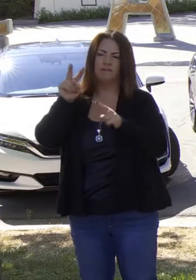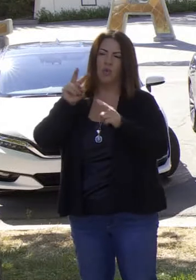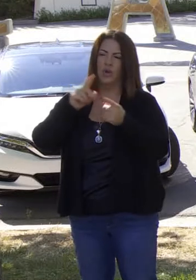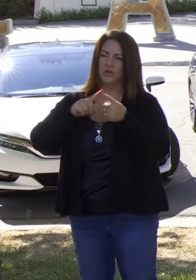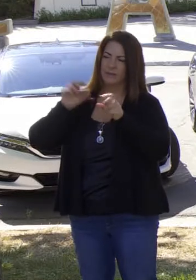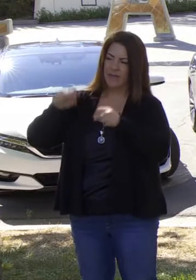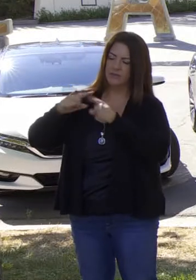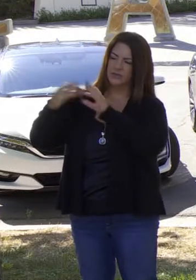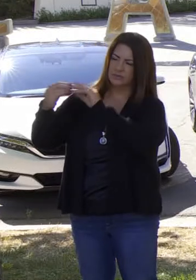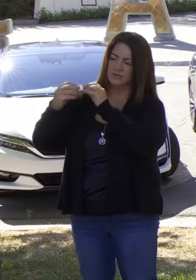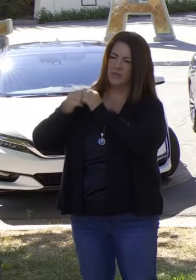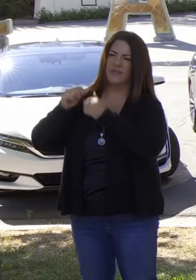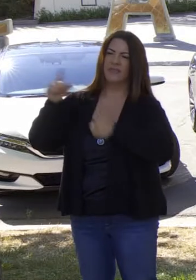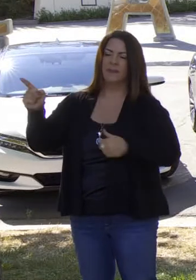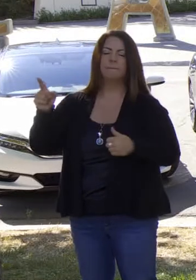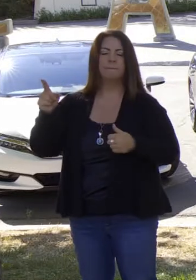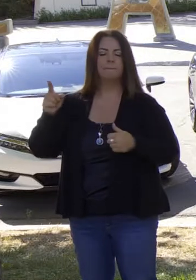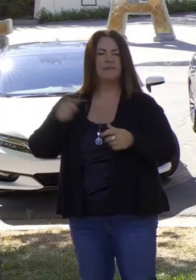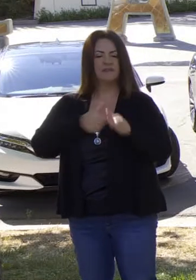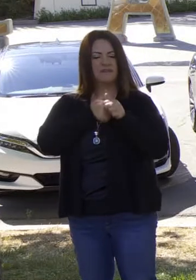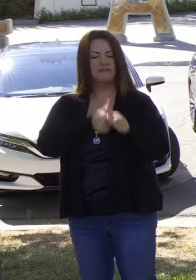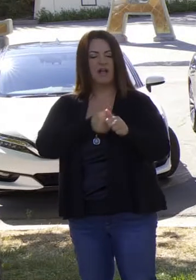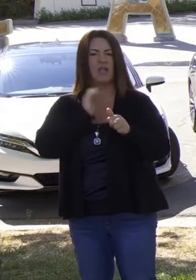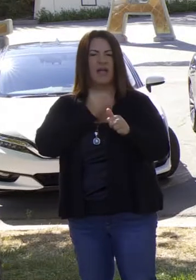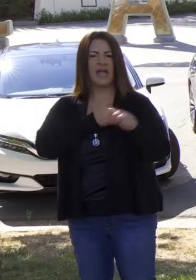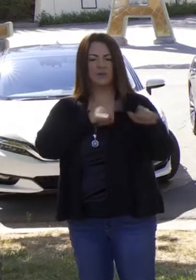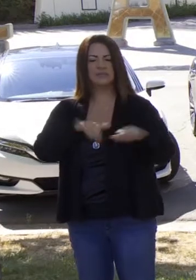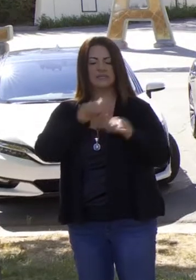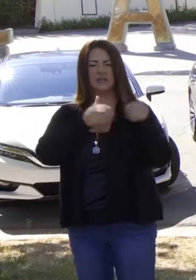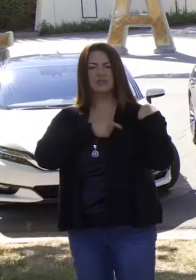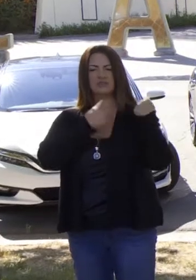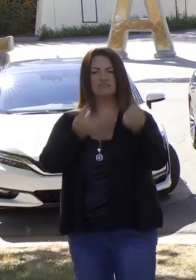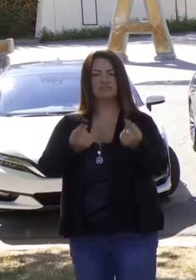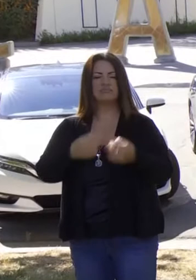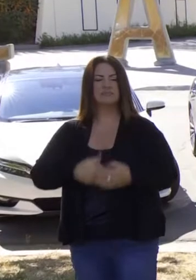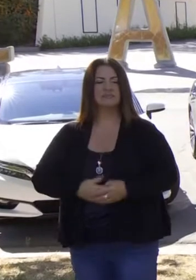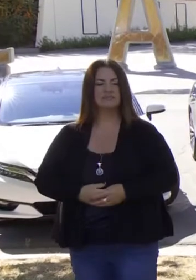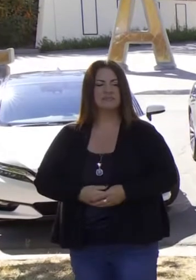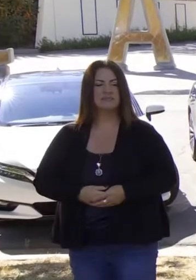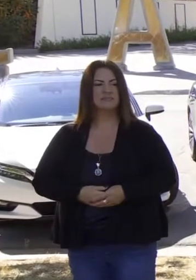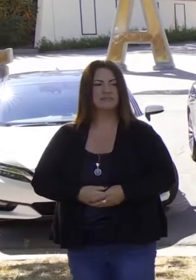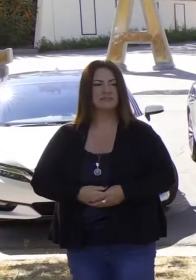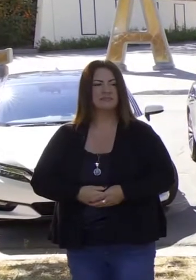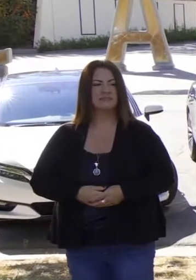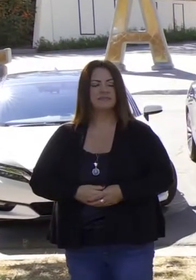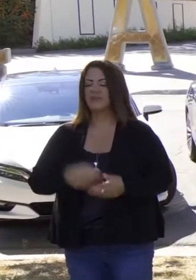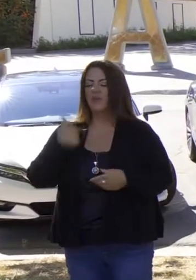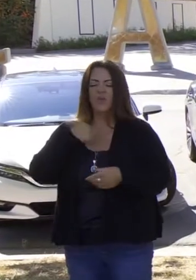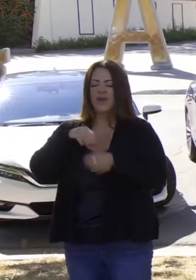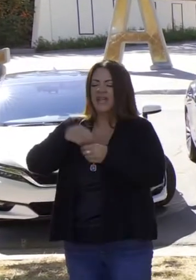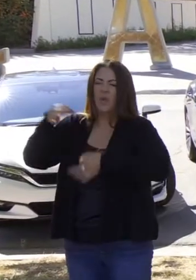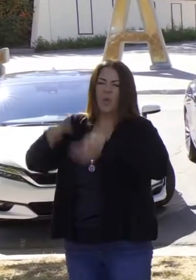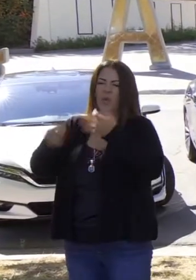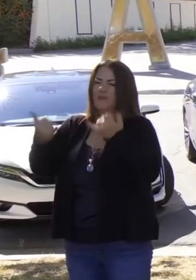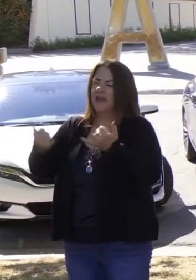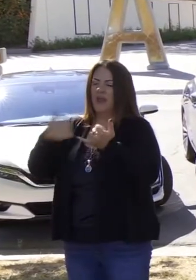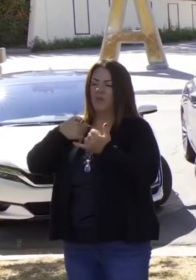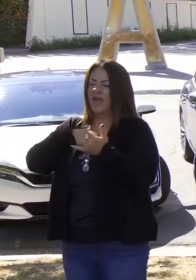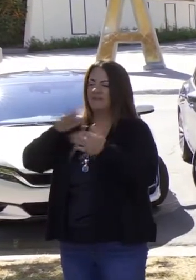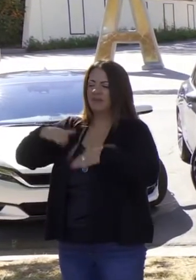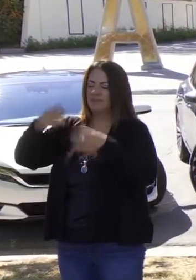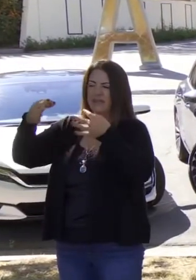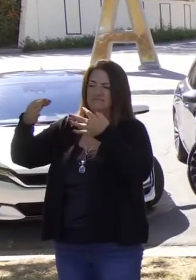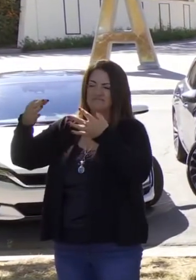y esperamos poder hacer eso en el futuro. Esa es la respuesta. O sea, estamos en los